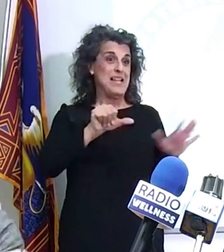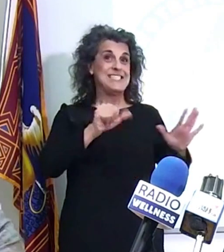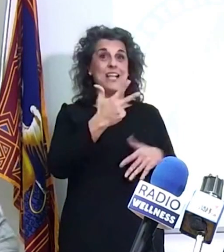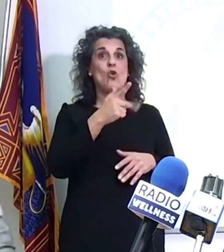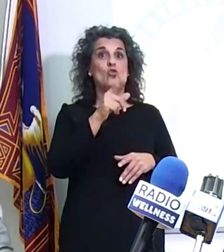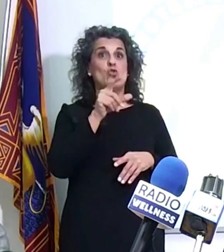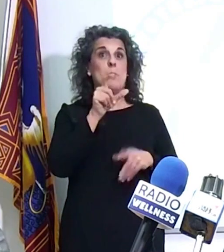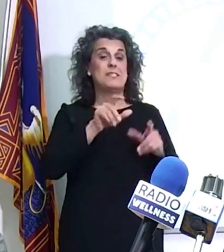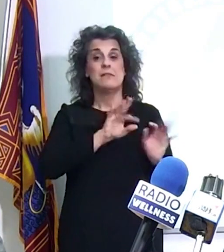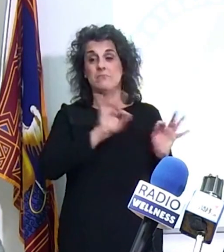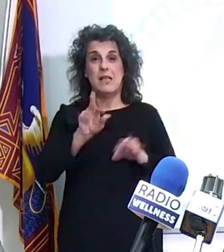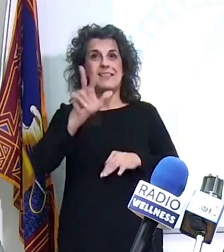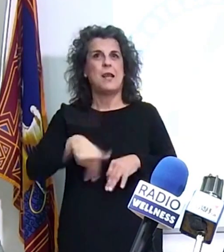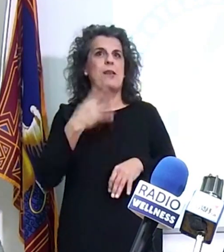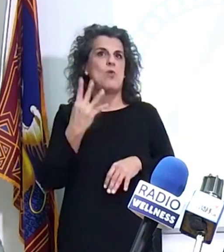siamo arrivati a 3.004.